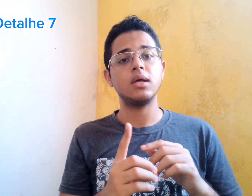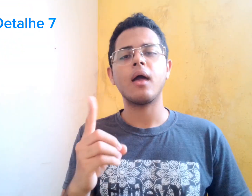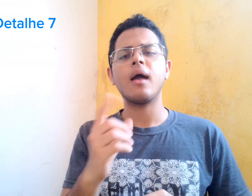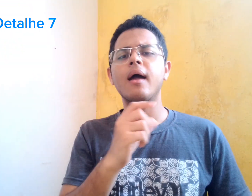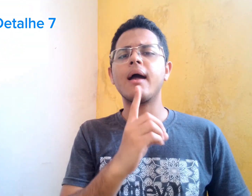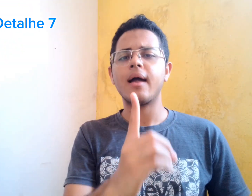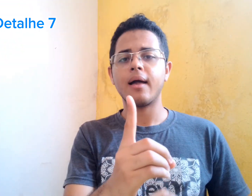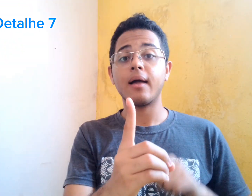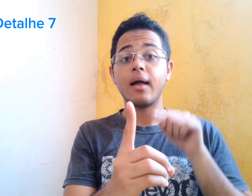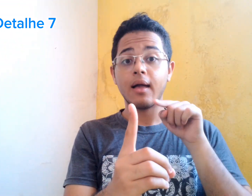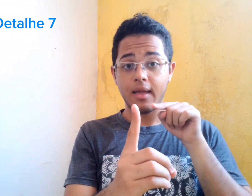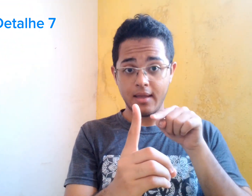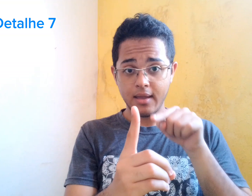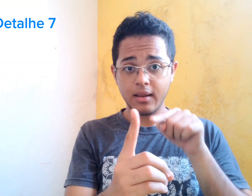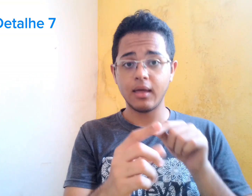Essa menina tinha uma irmã.